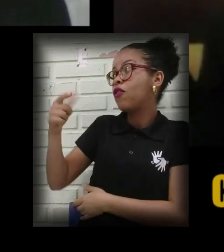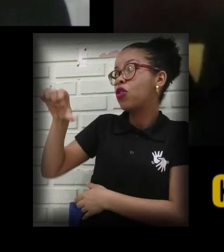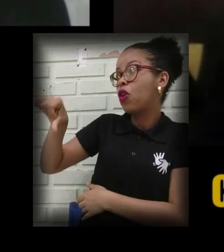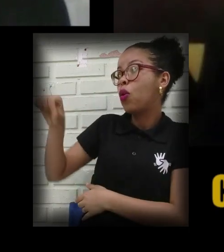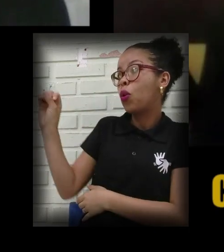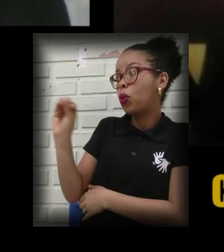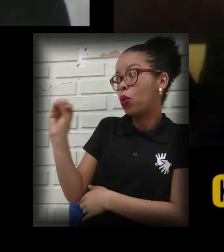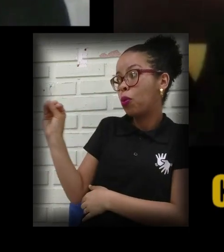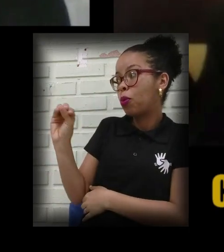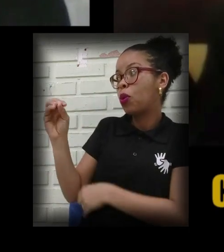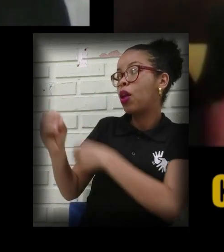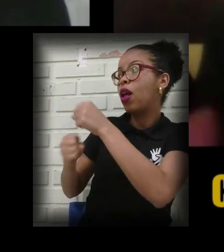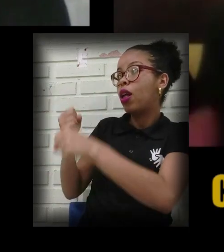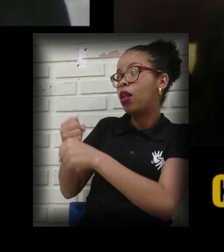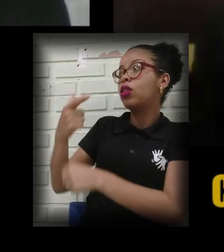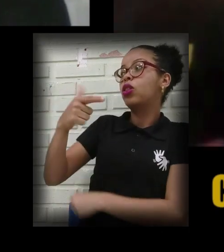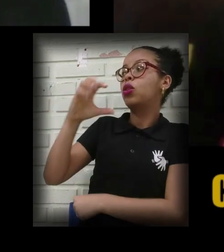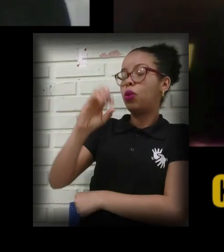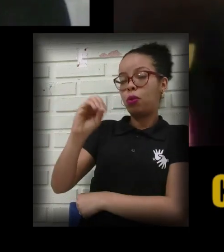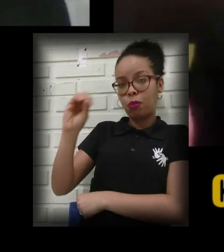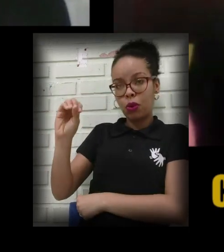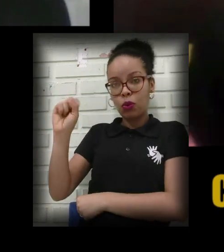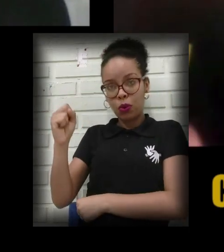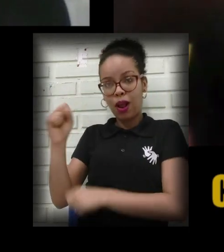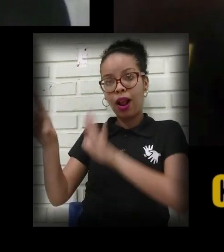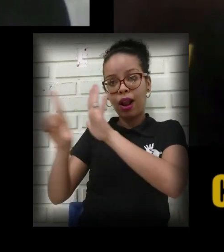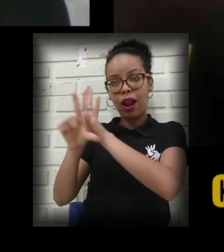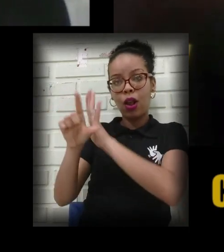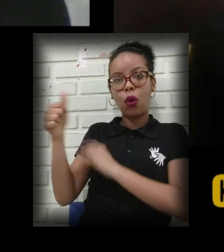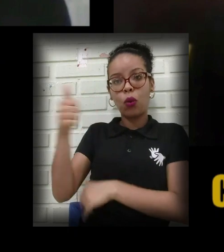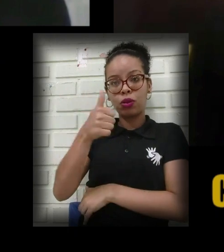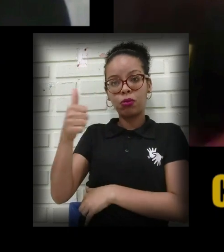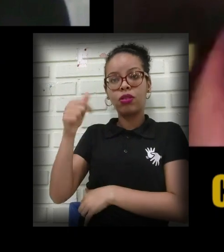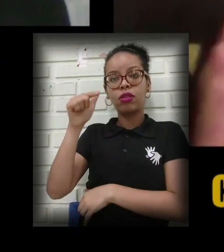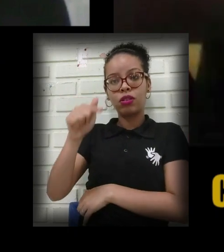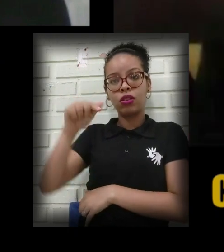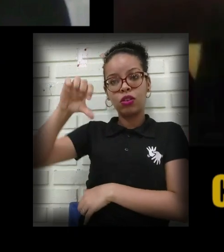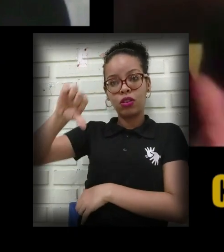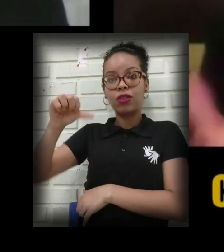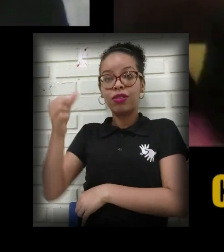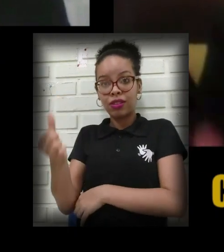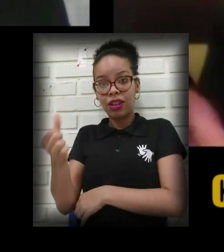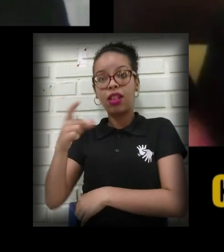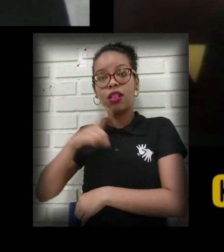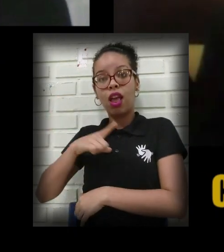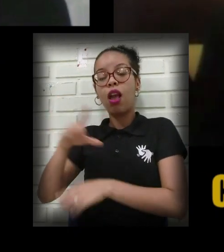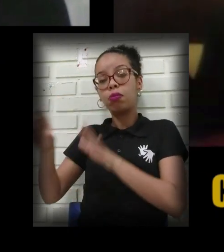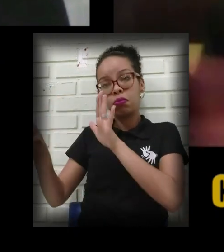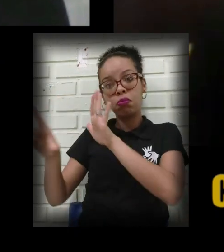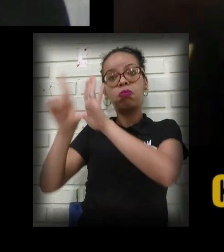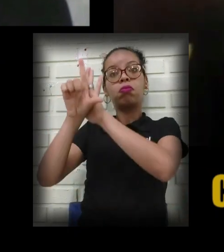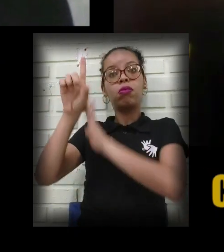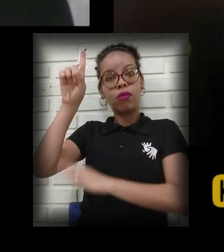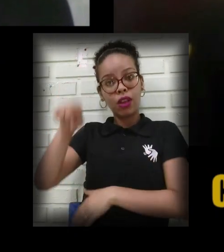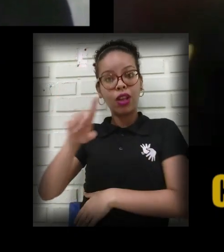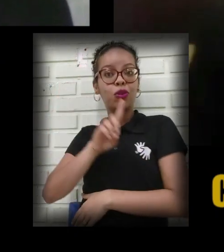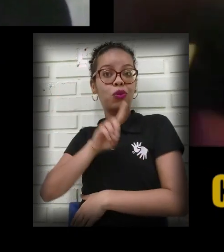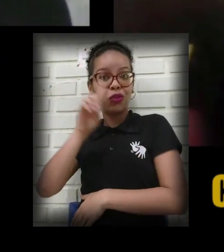de 2008, a lei 11.796 instituiu, de fato, o dia do